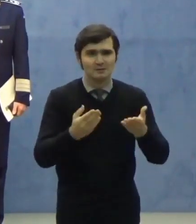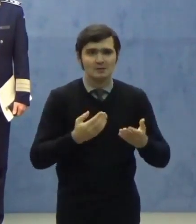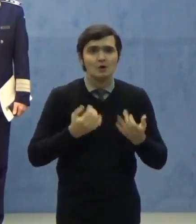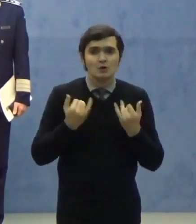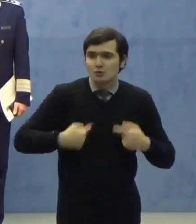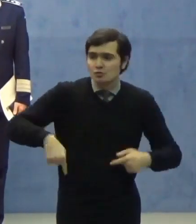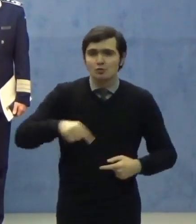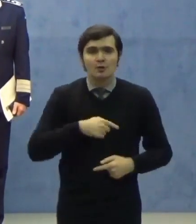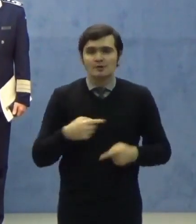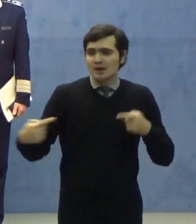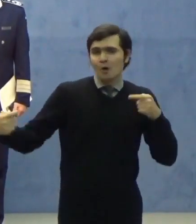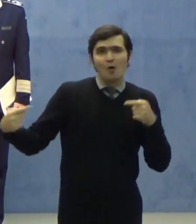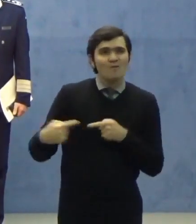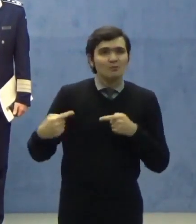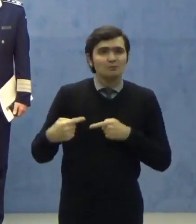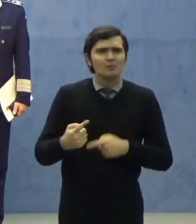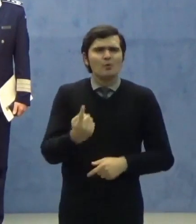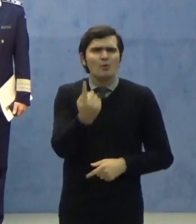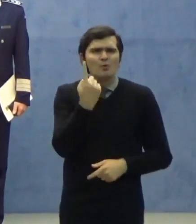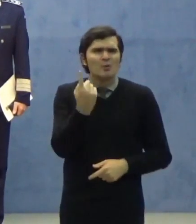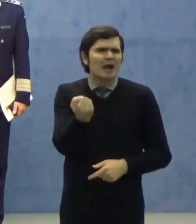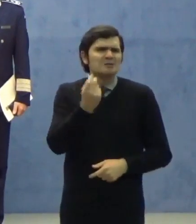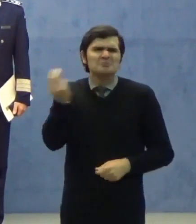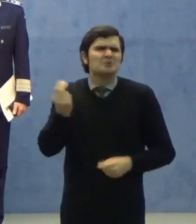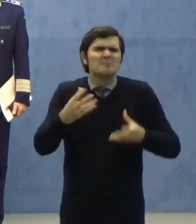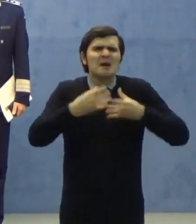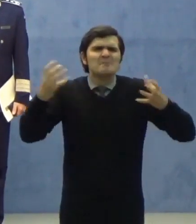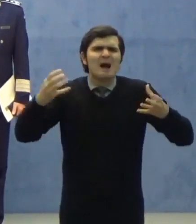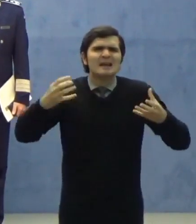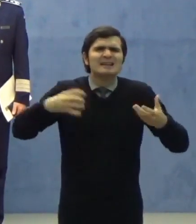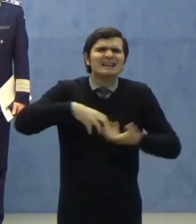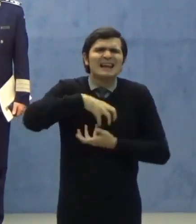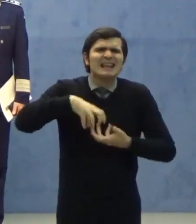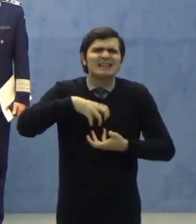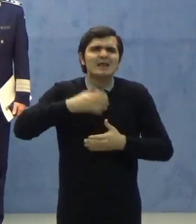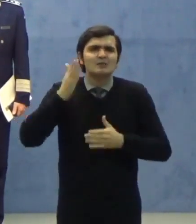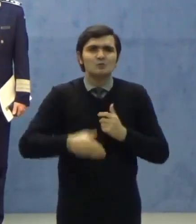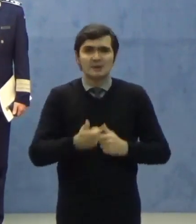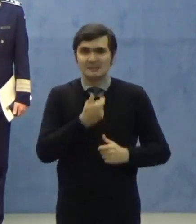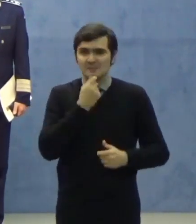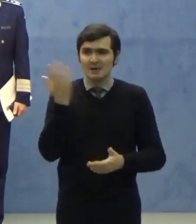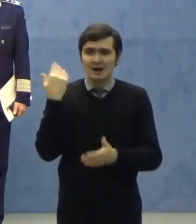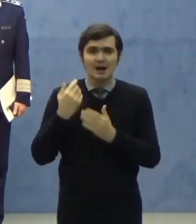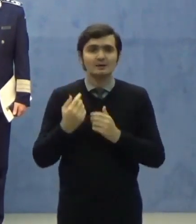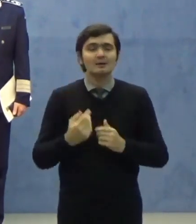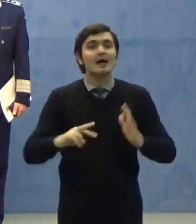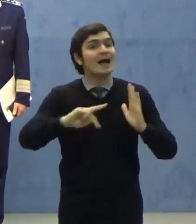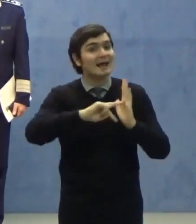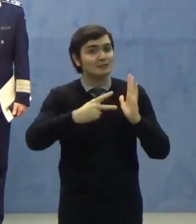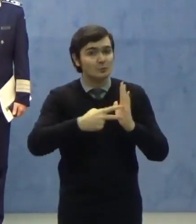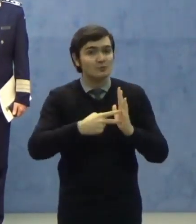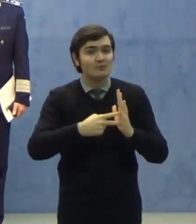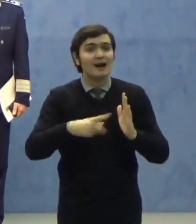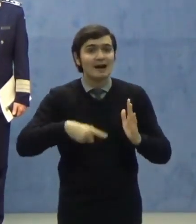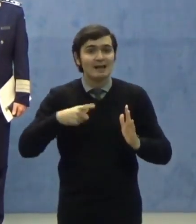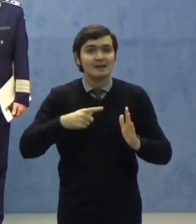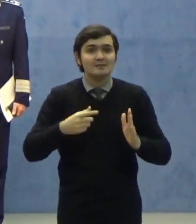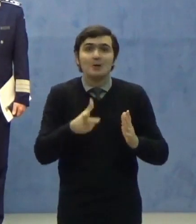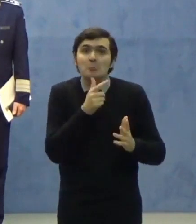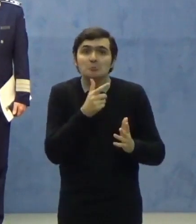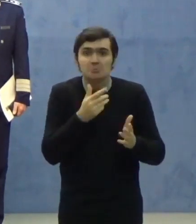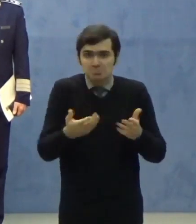cu una dintre cele mai mari crize din ultimii ani dar rezolvarea se află la noi